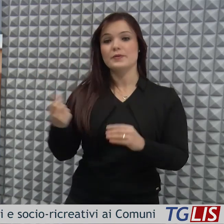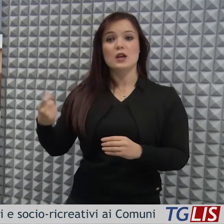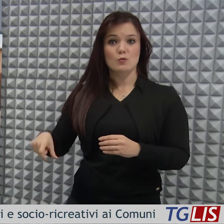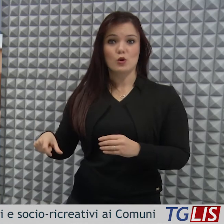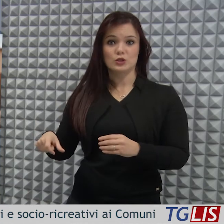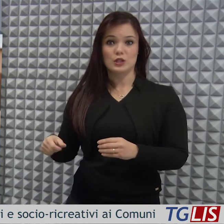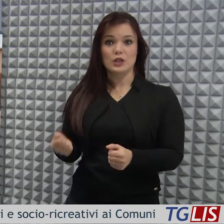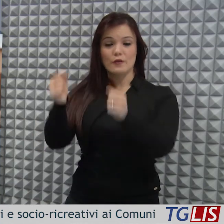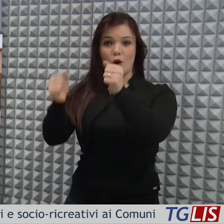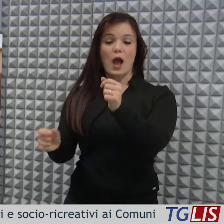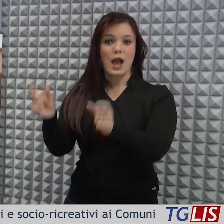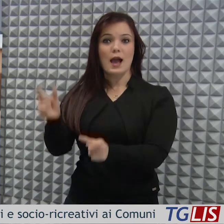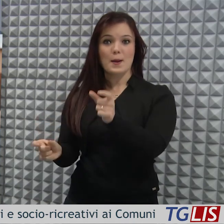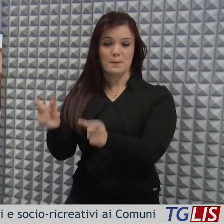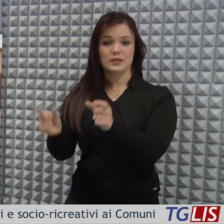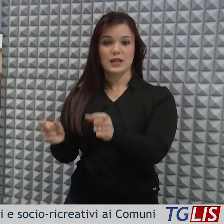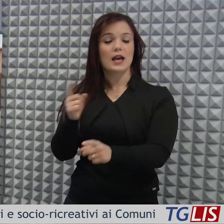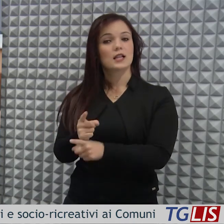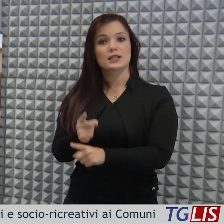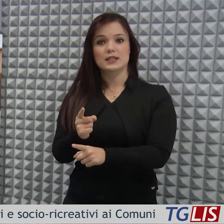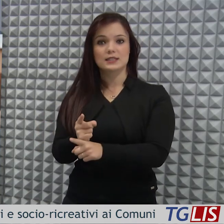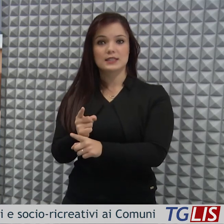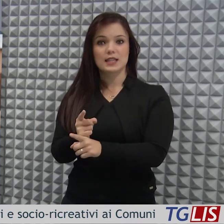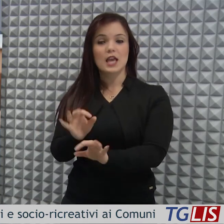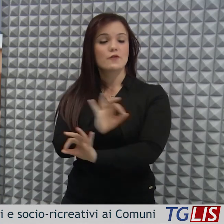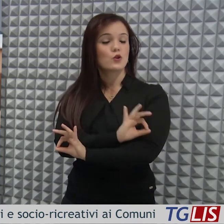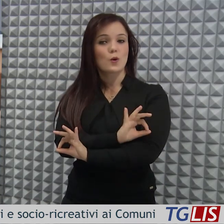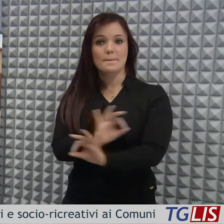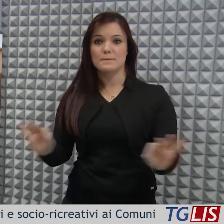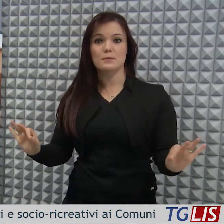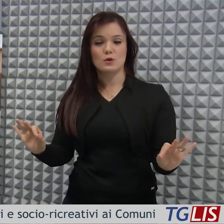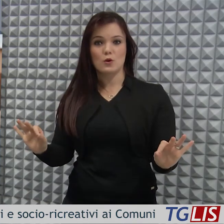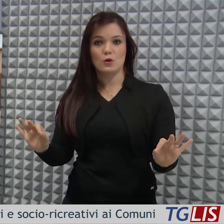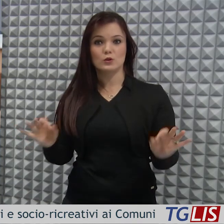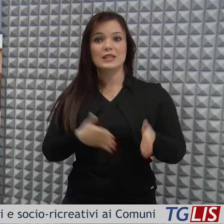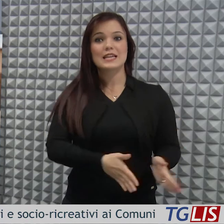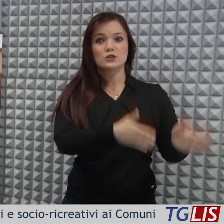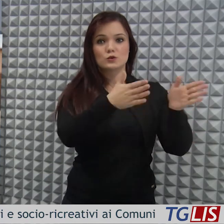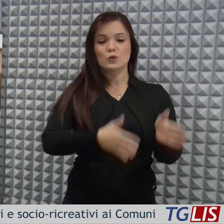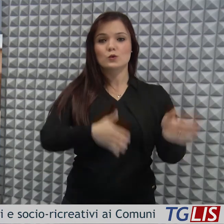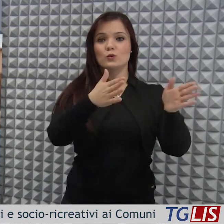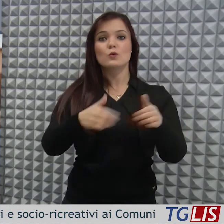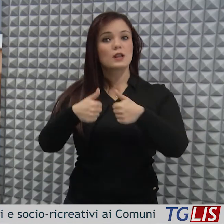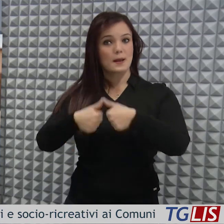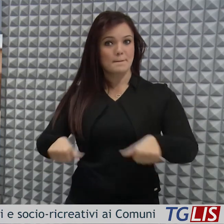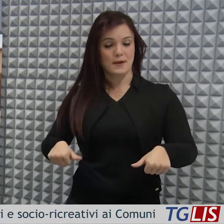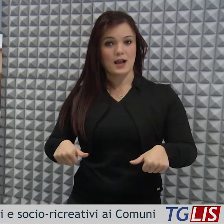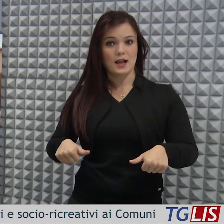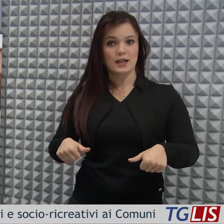nelle condizioni i cittadini residenti di avere a disposizione le strutture minime